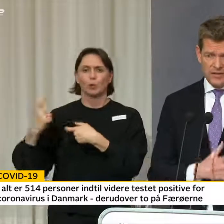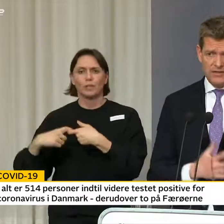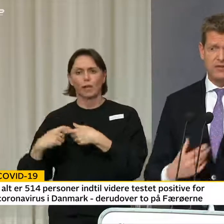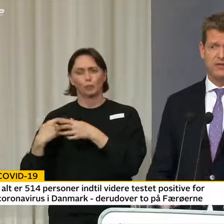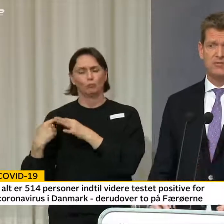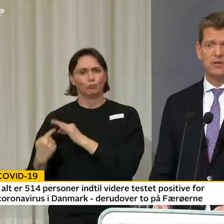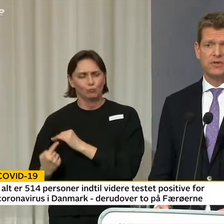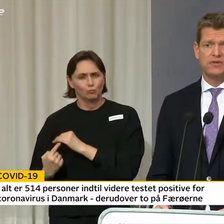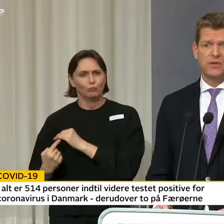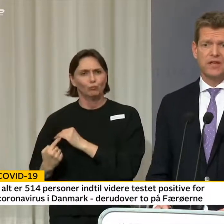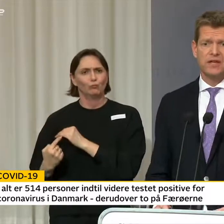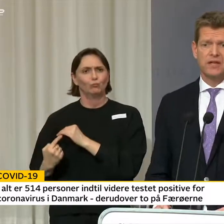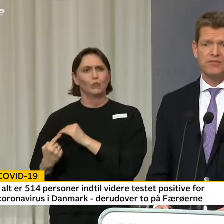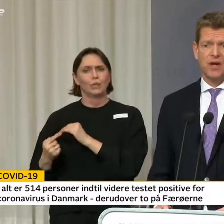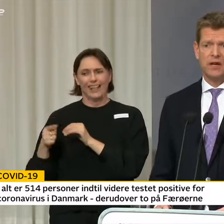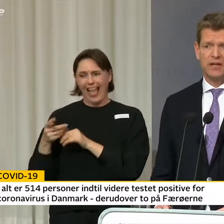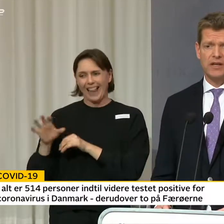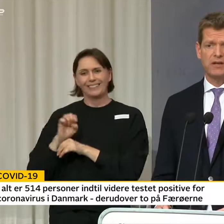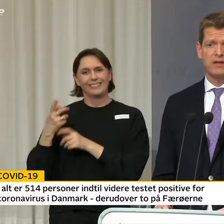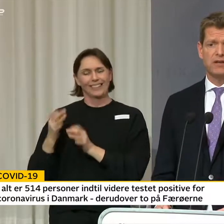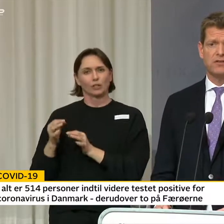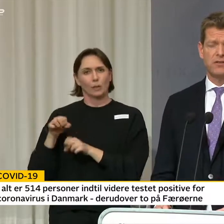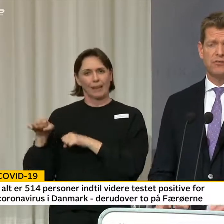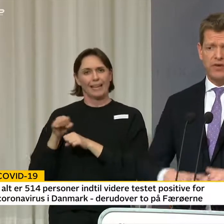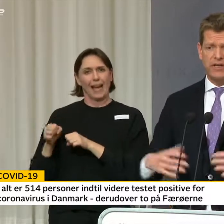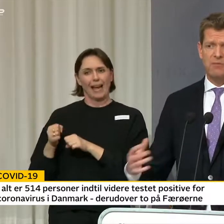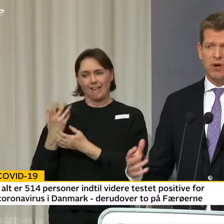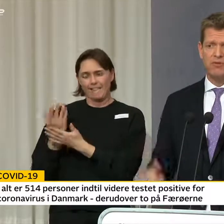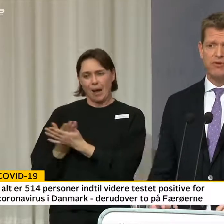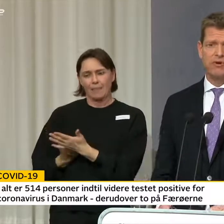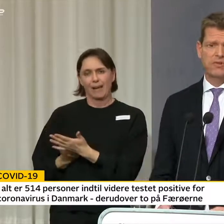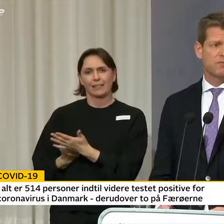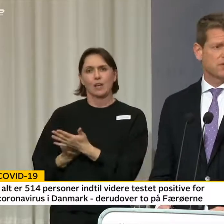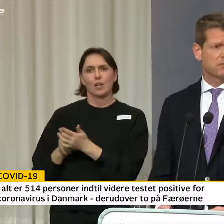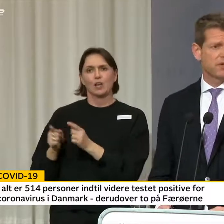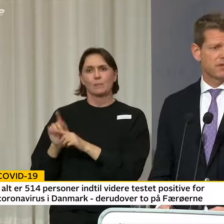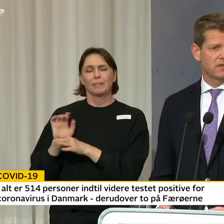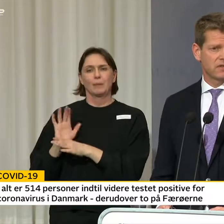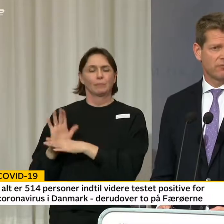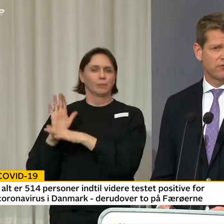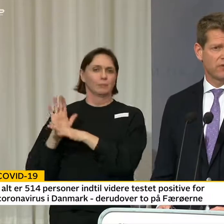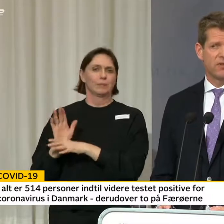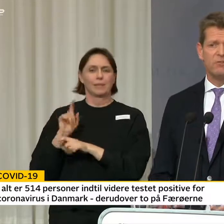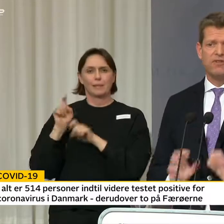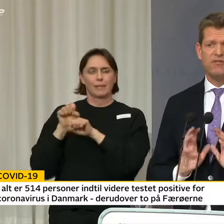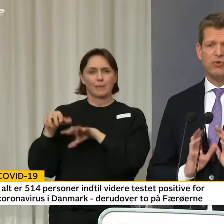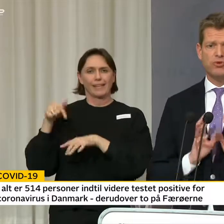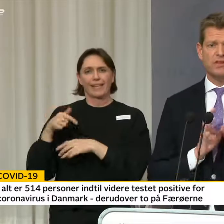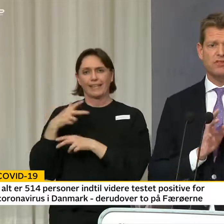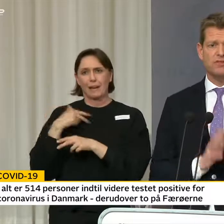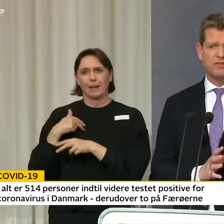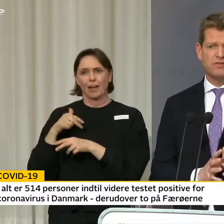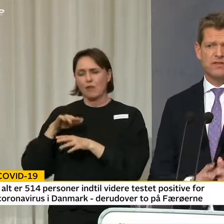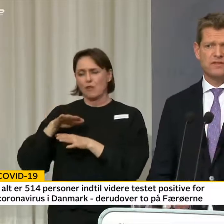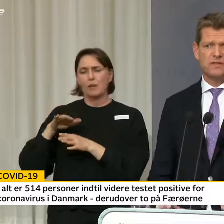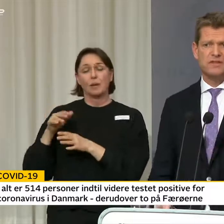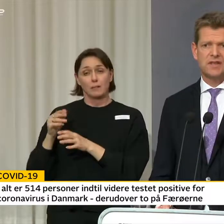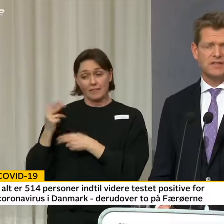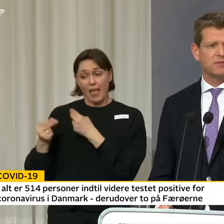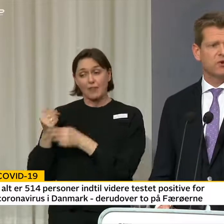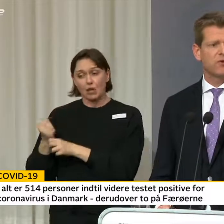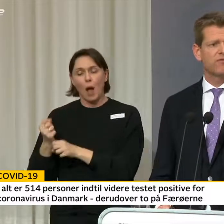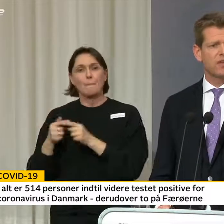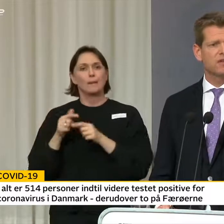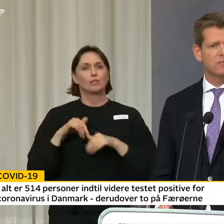og alle de ting, som regeringen har fremlagt her, som vil dæmme op for smittespredning i samfundet. Men vi fokuserer sundhedsvæsenets